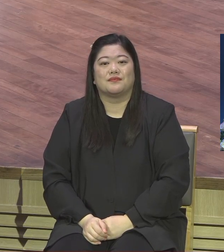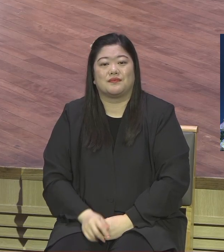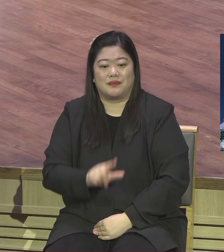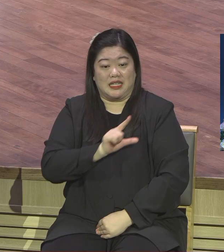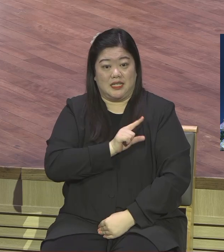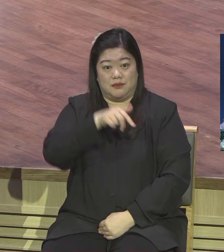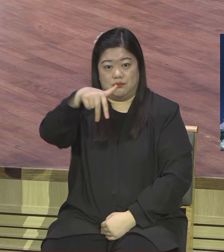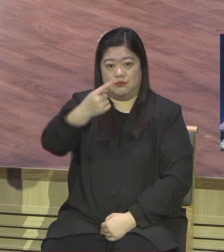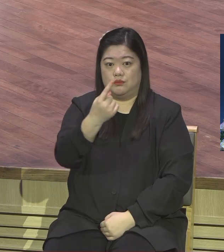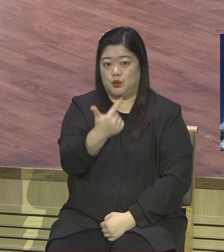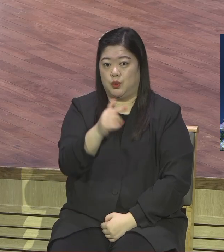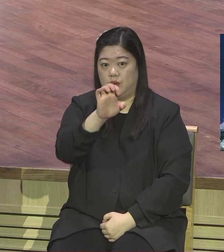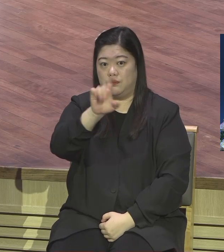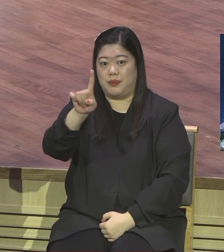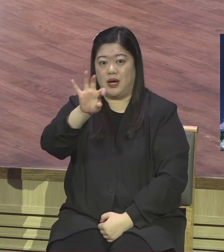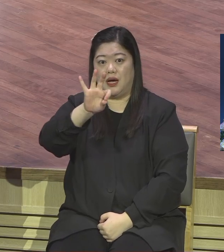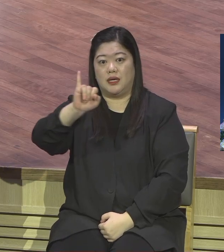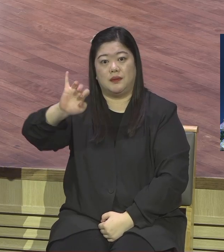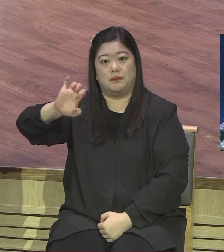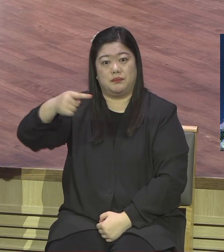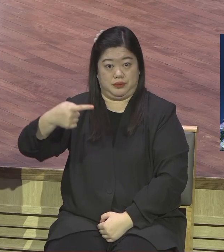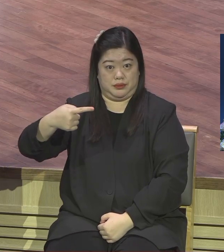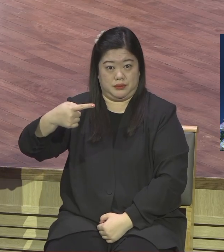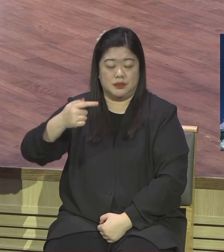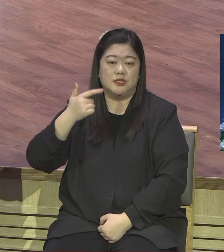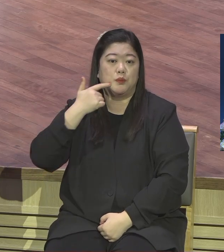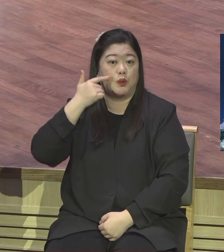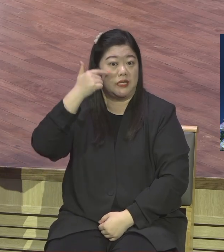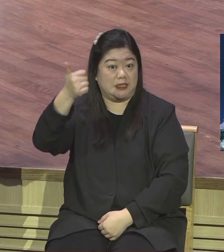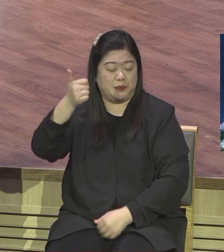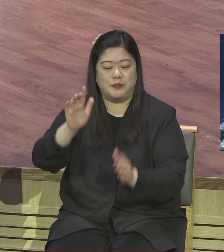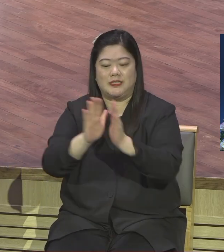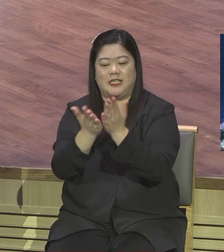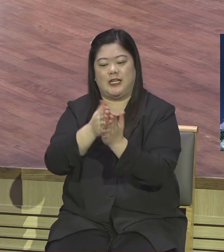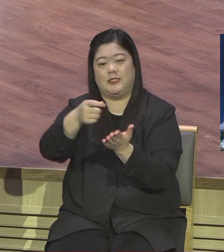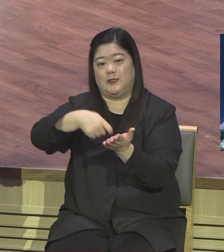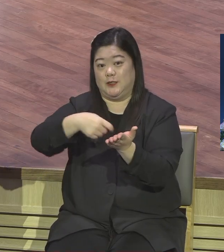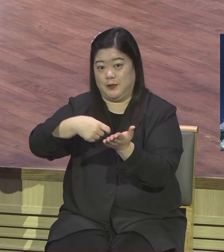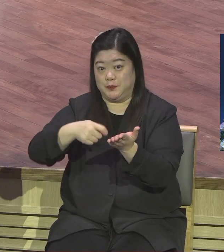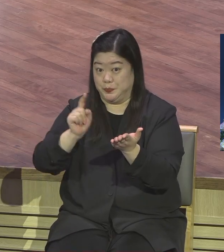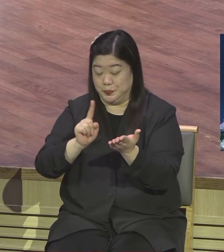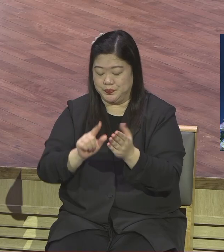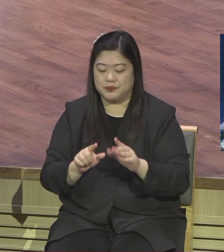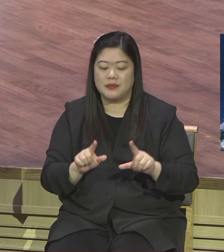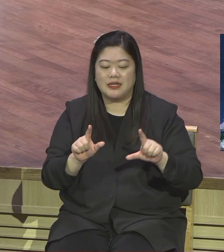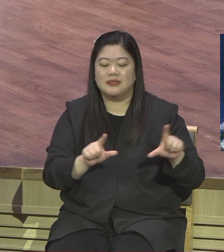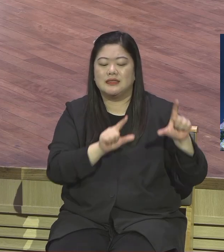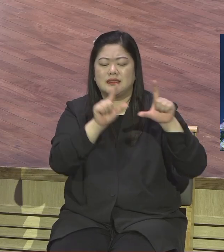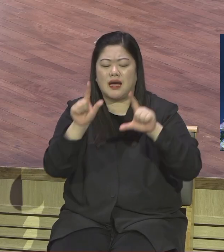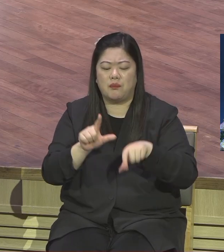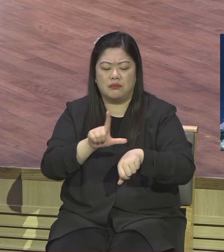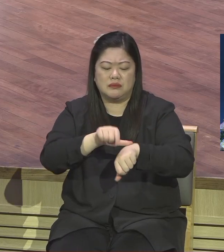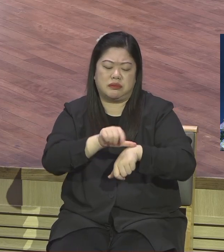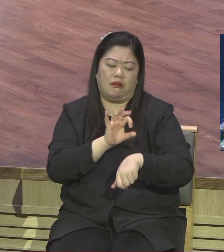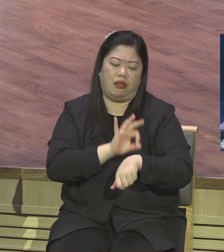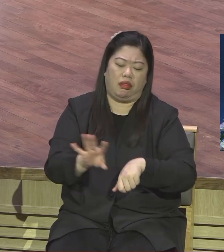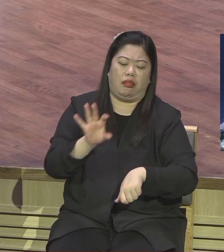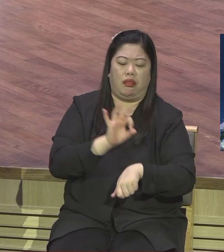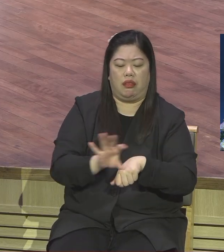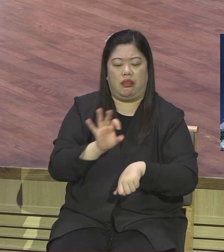목사님에서는 삶을 허비하지 말라라는 책이 있습니다 이 책을 통해서 그는 우리 인생의 목적과